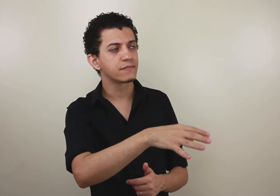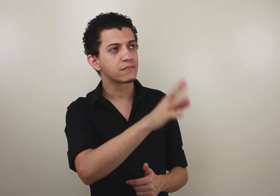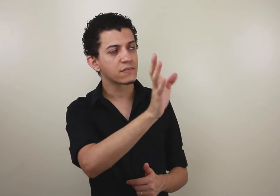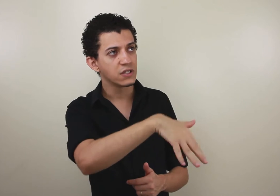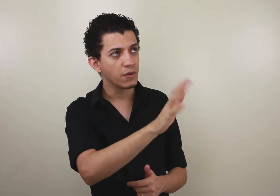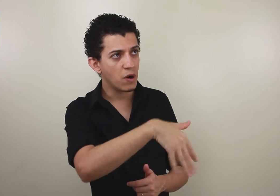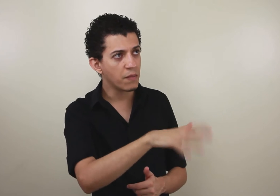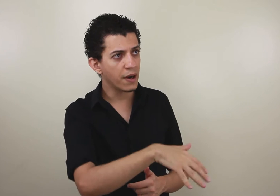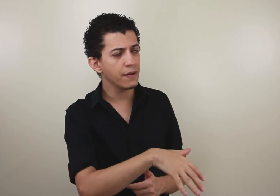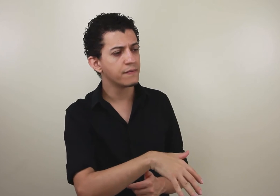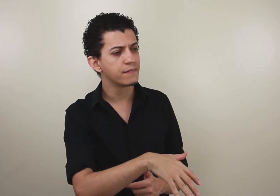chamar a mãe,